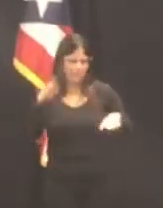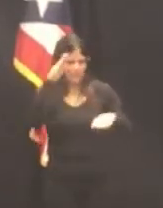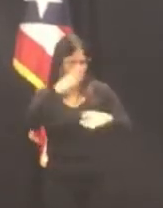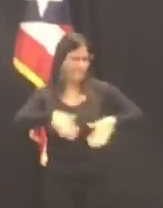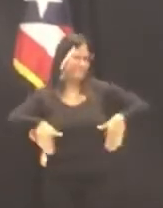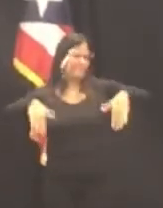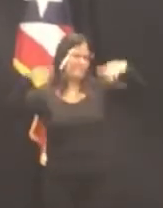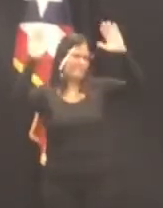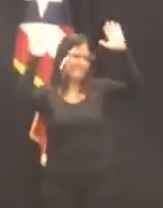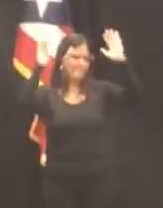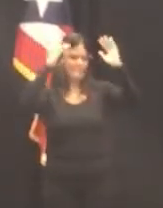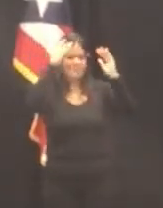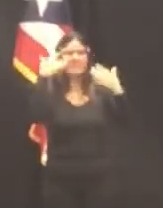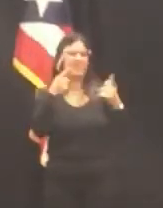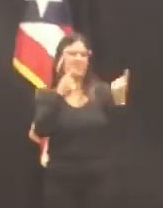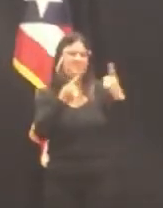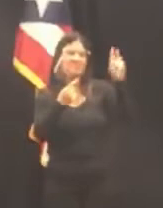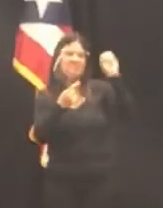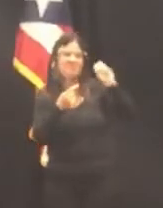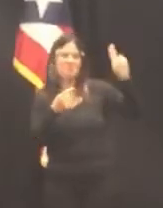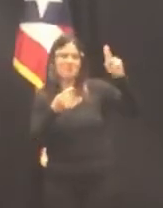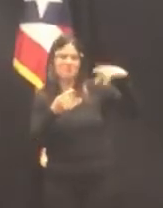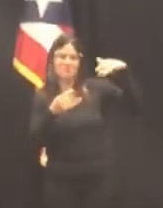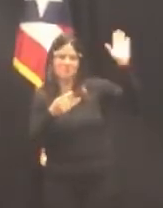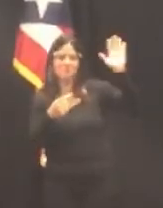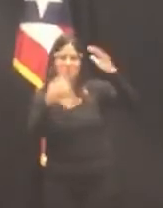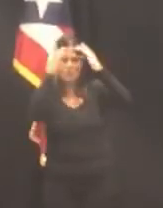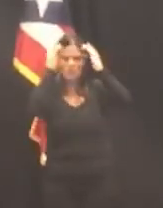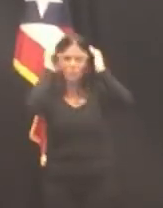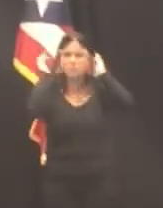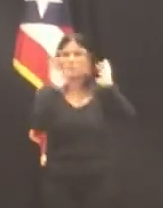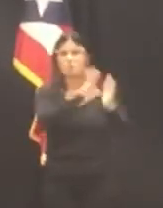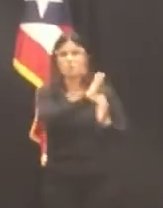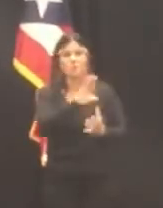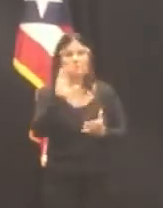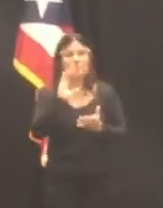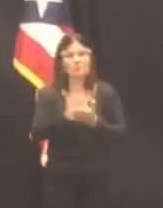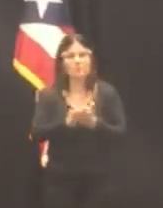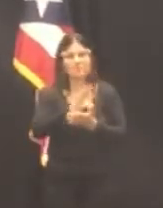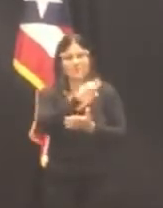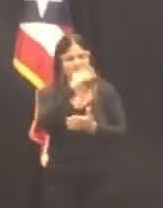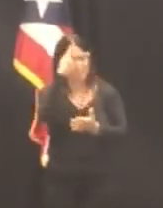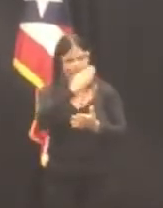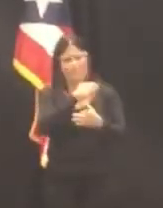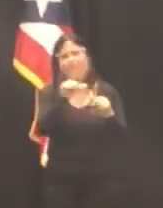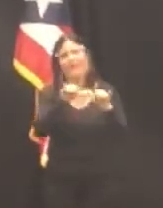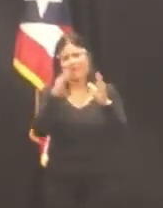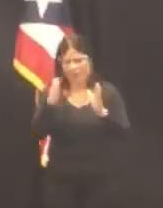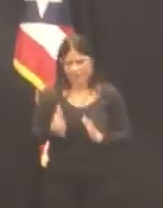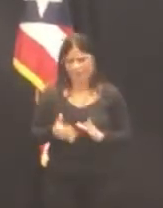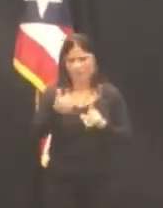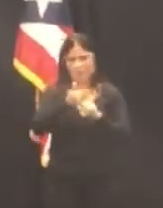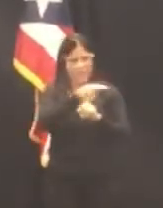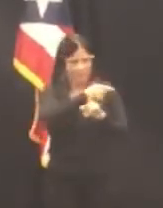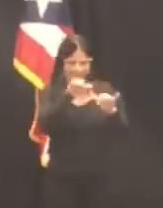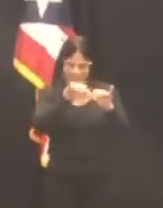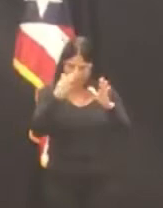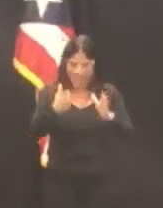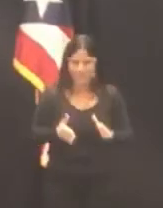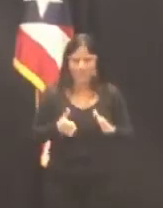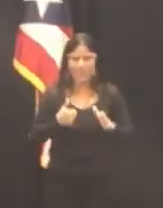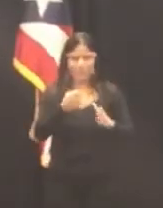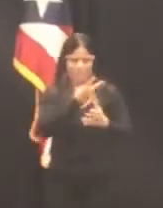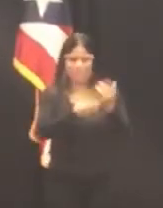Unidos, Karina, quien es arquitecta, y Kermit, que es ingeniero. Es producto de la educación